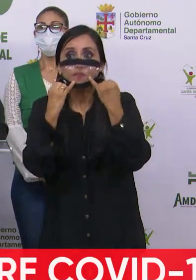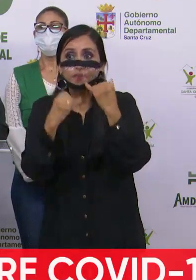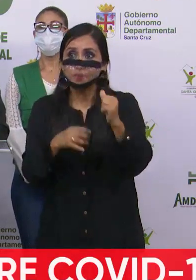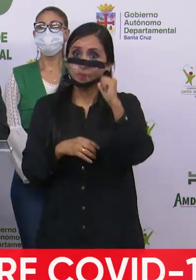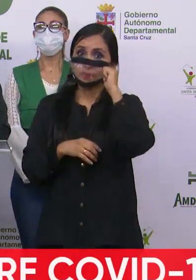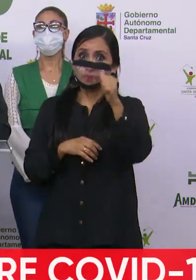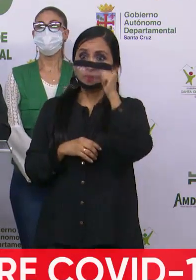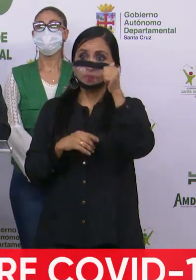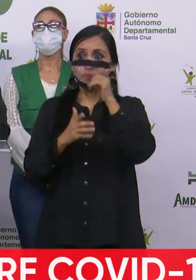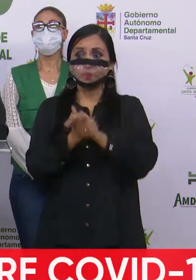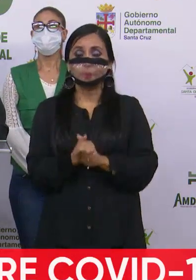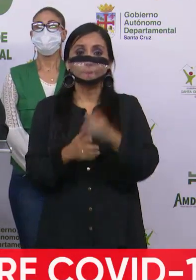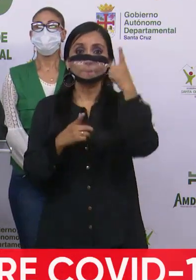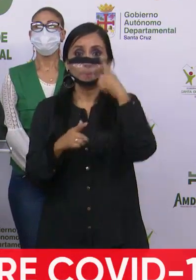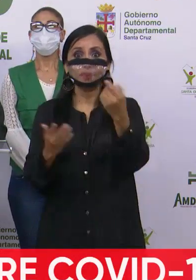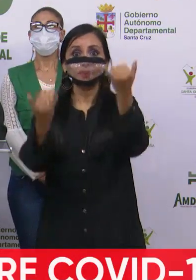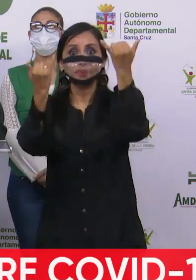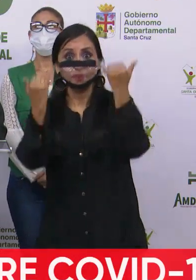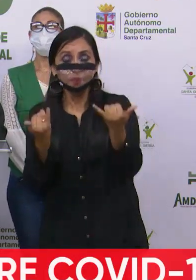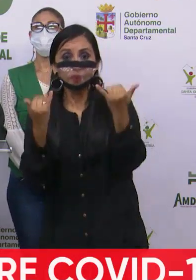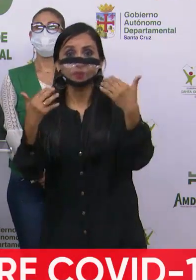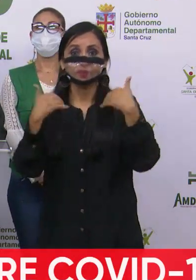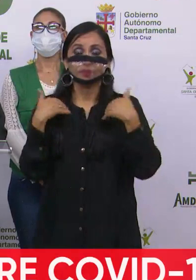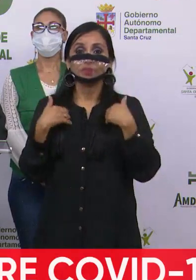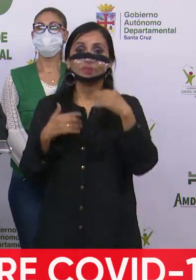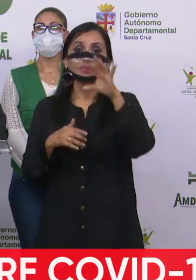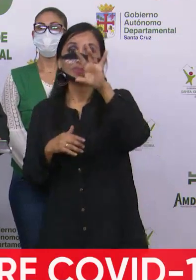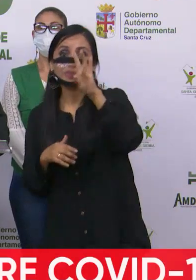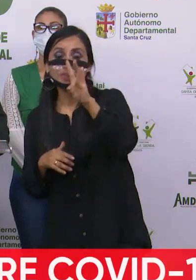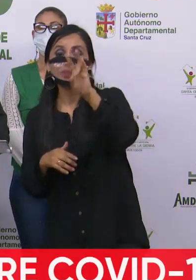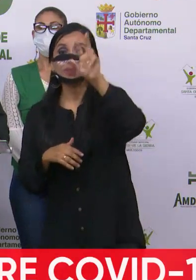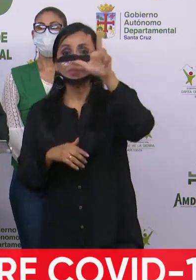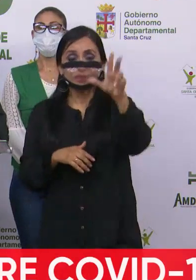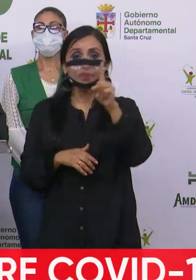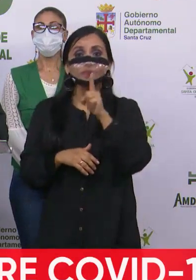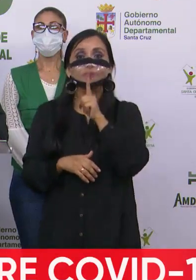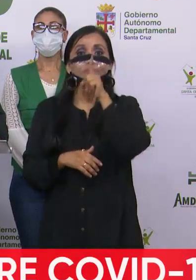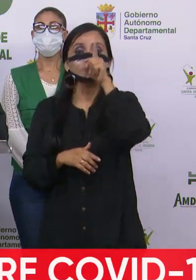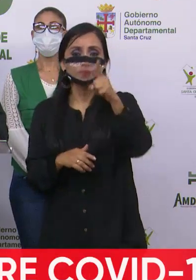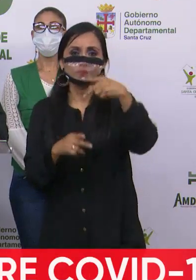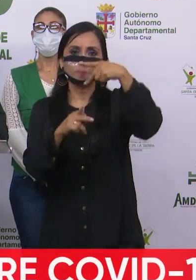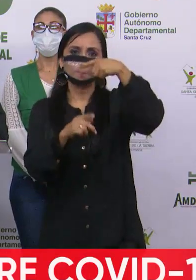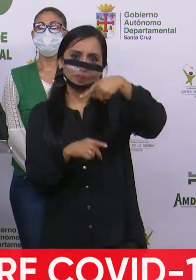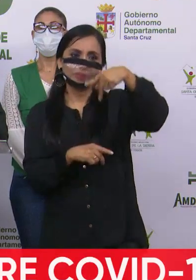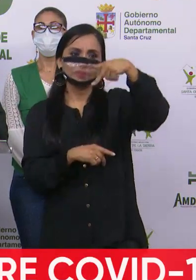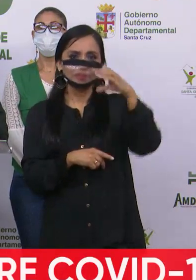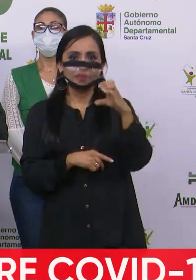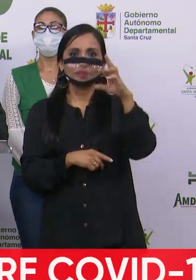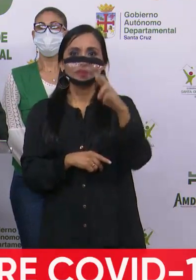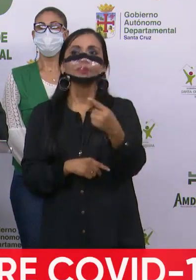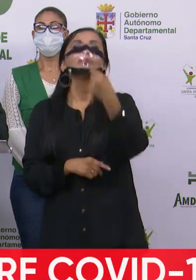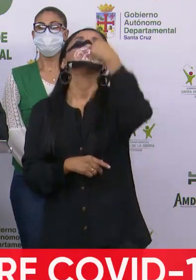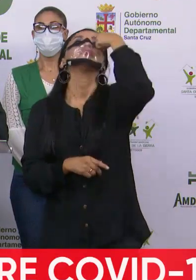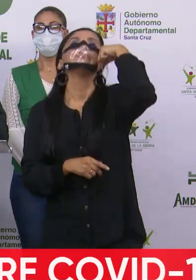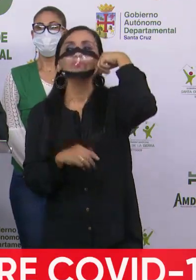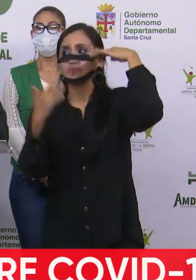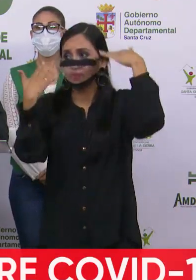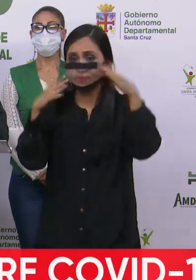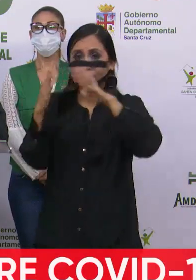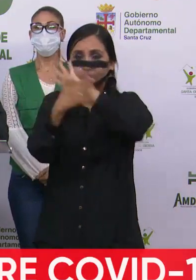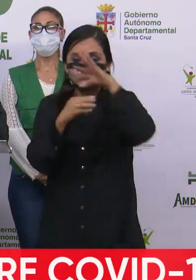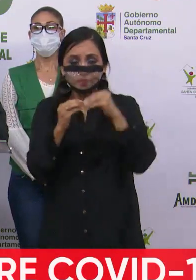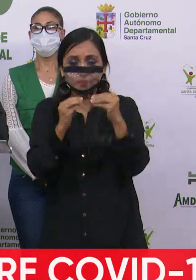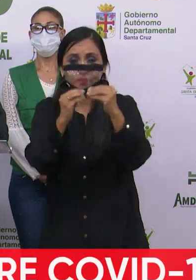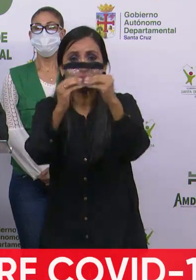diario y para el día de hoy tenemos 73 casos confirmados por PCR que hacen un